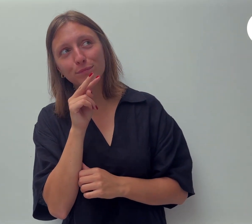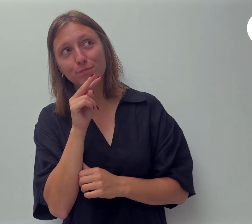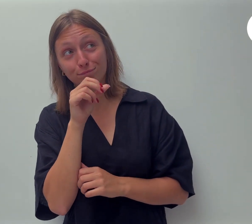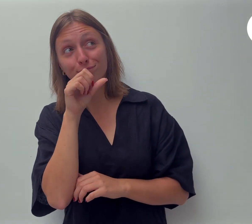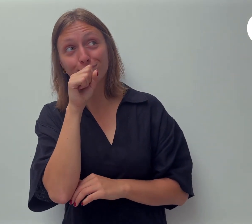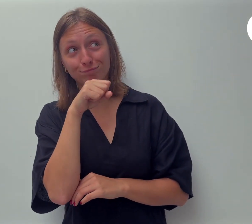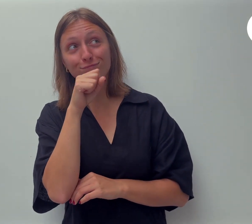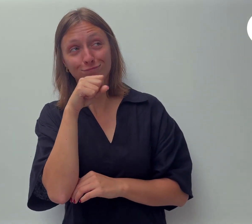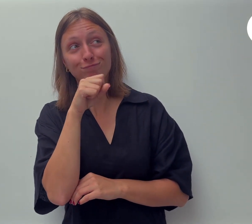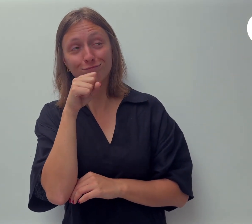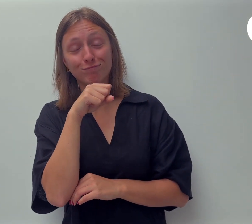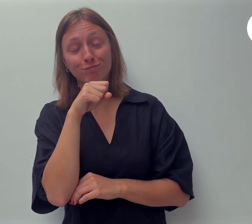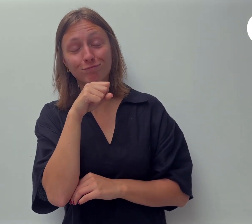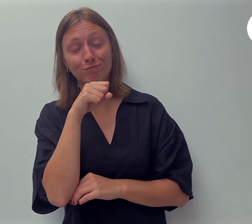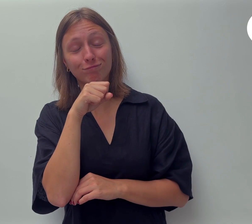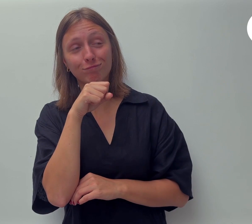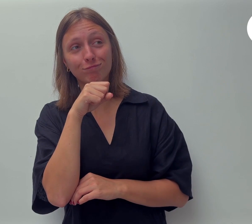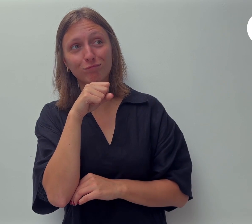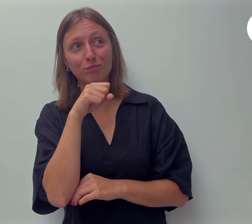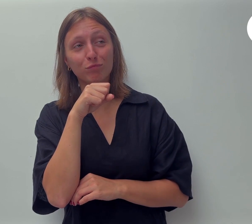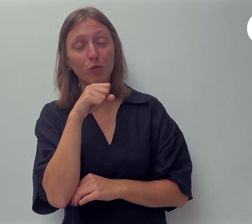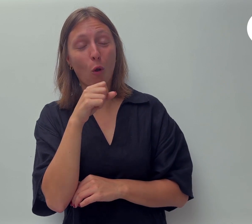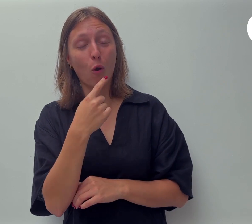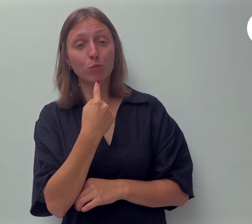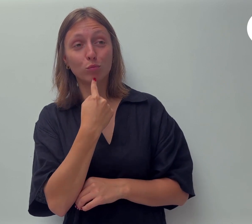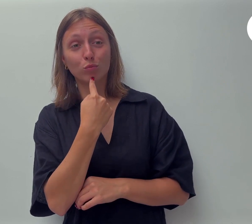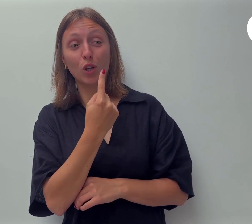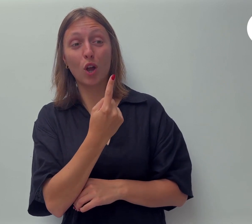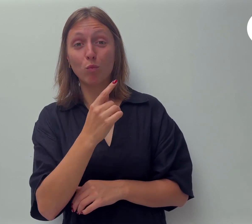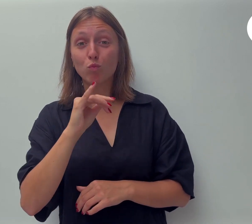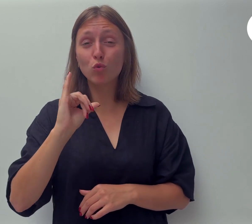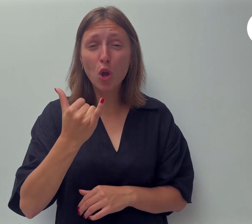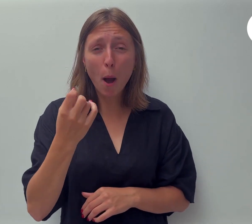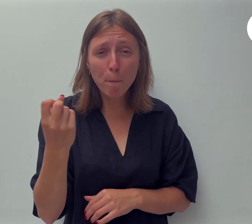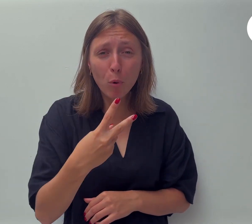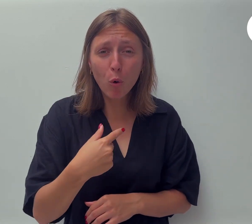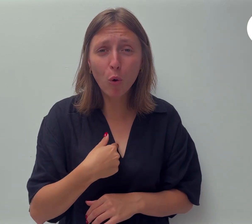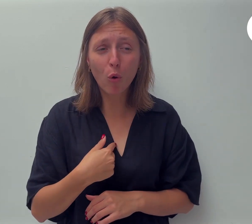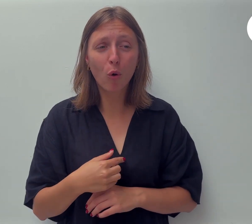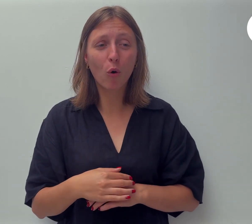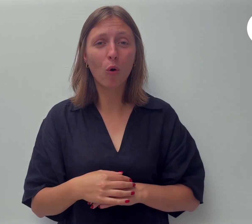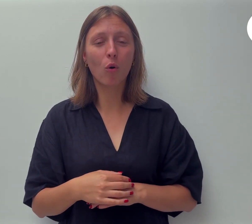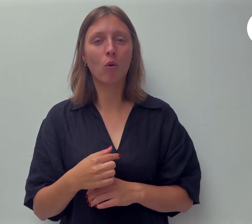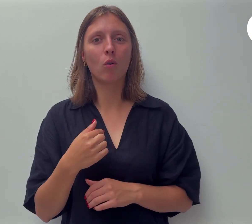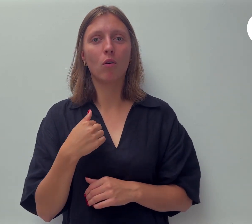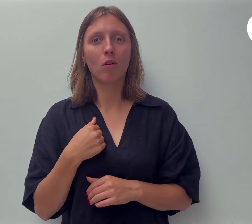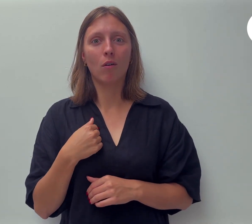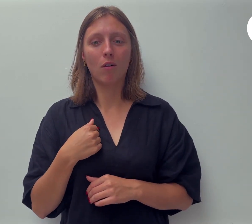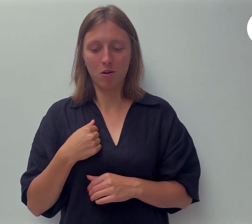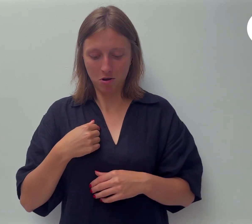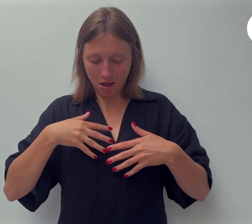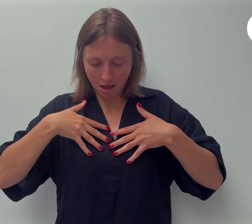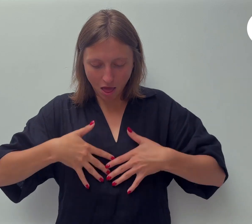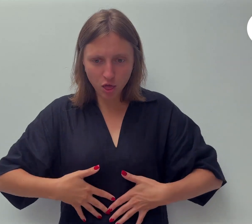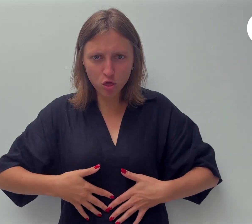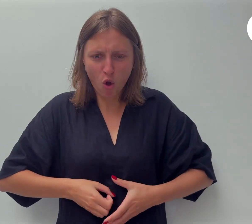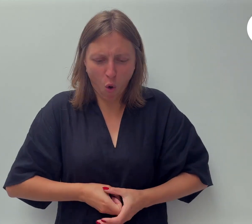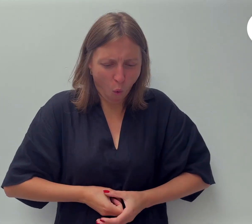en zei zonder enige aardseling Ja, dat kan ik want ik ben van binnen veel groter dan van buiten.